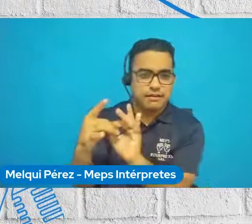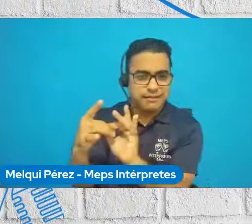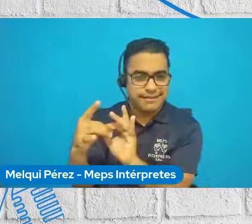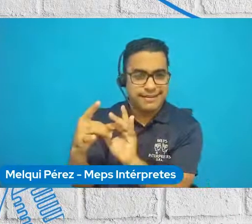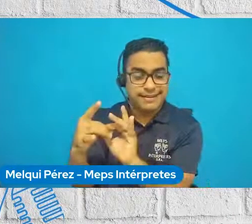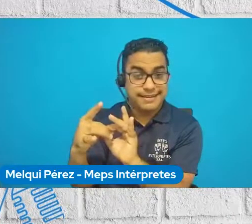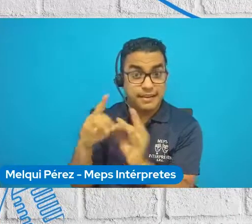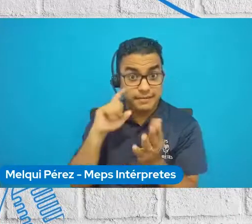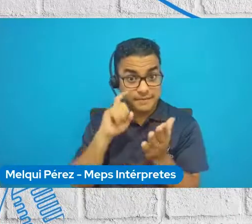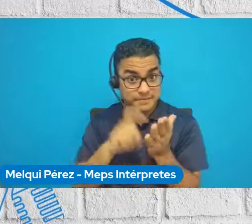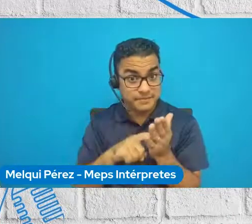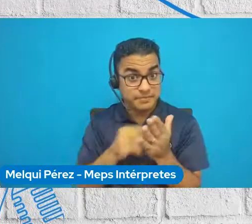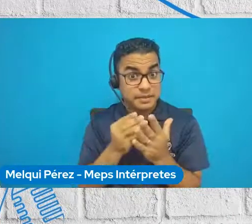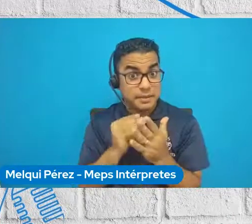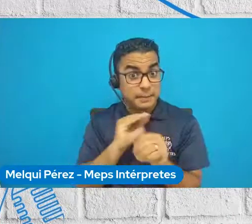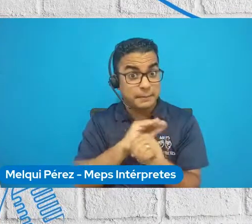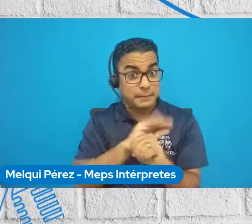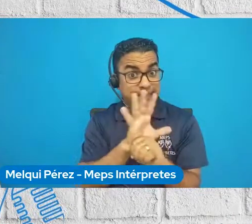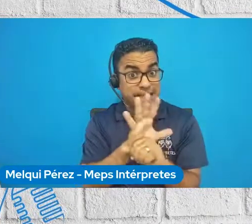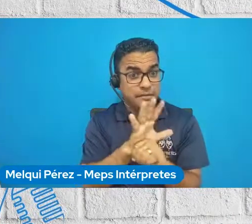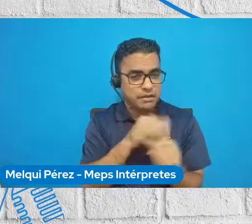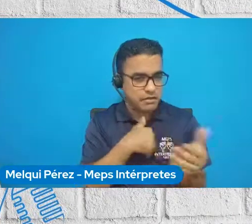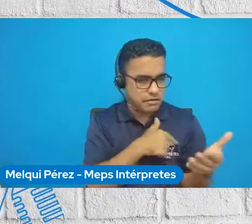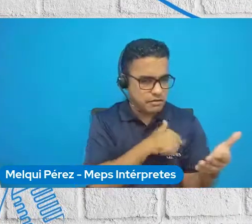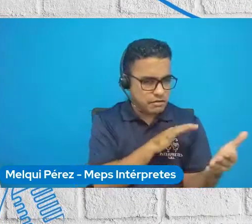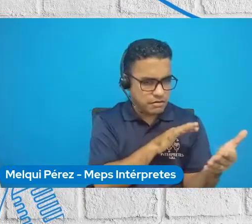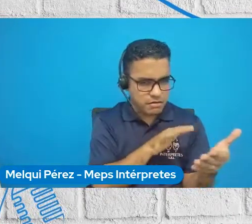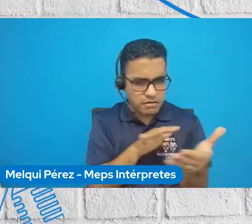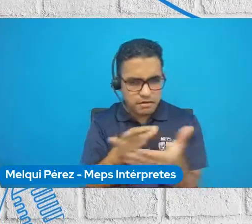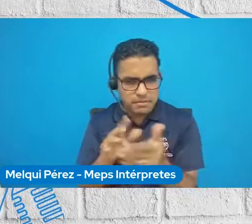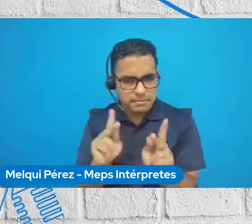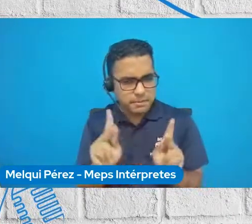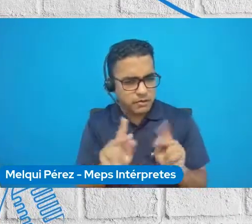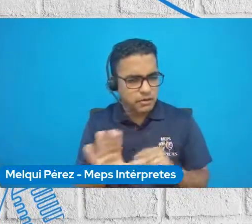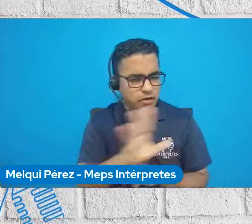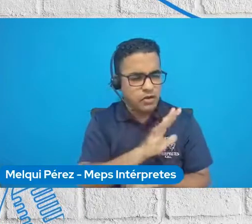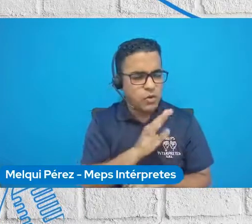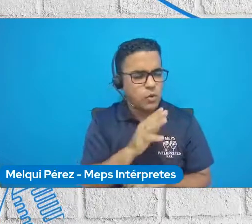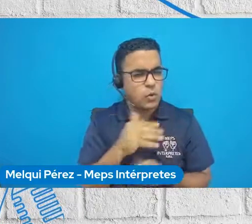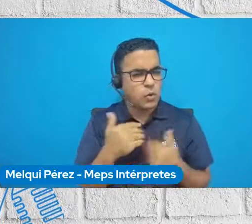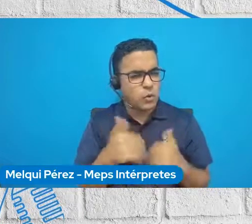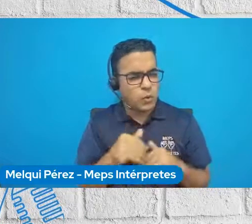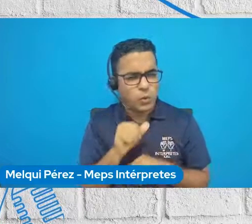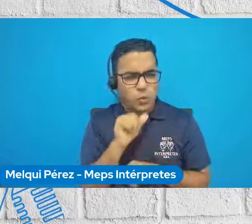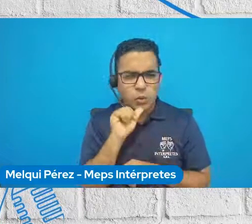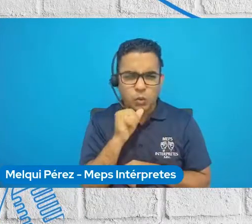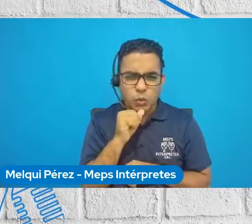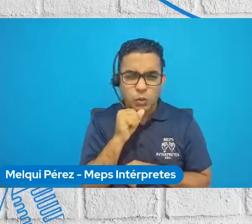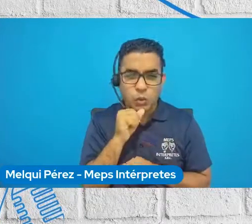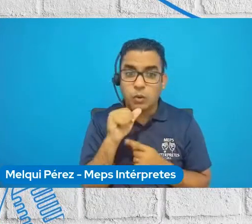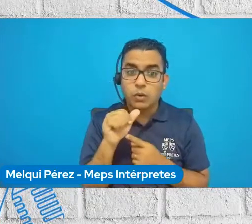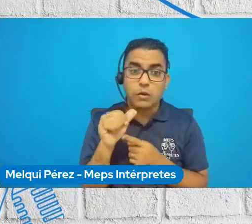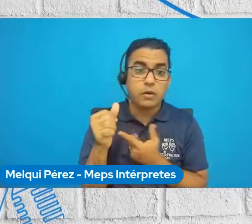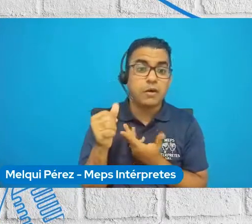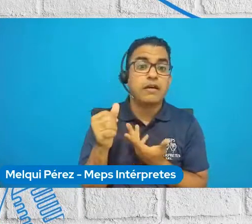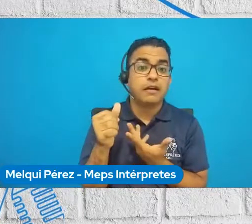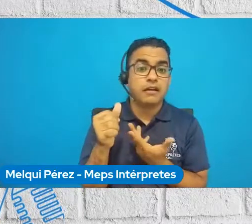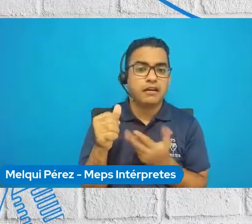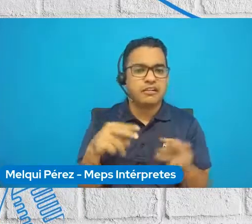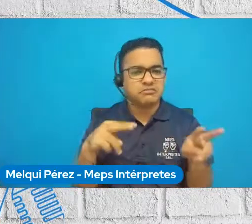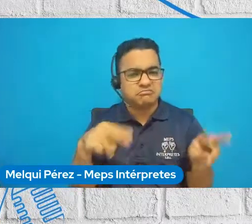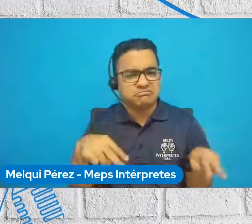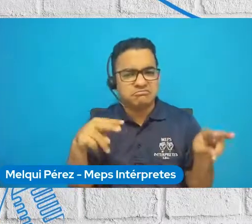nos hemos dado cuenta que la región sufre de otra pandemia, la pandemia de la desigualdad.